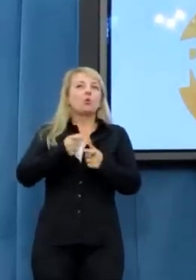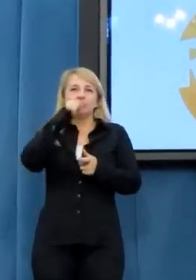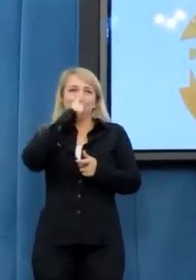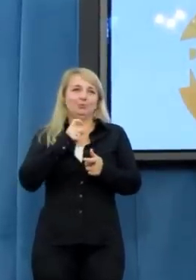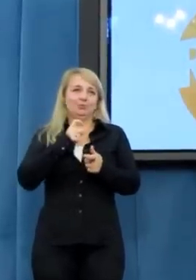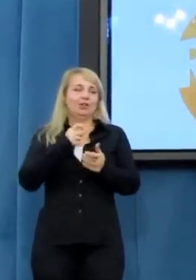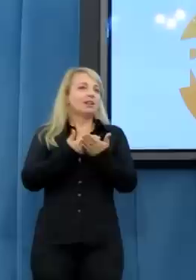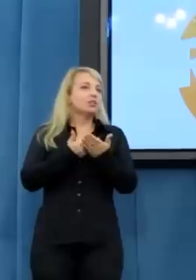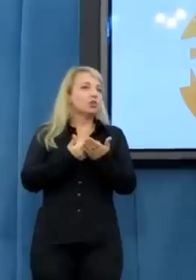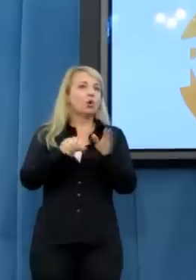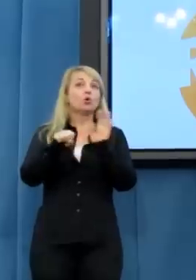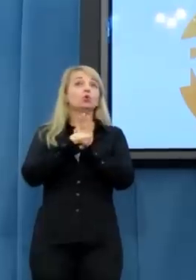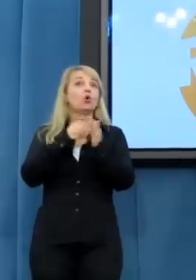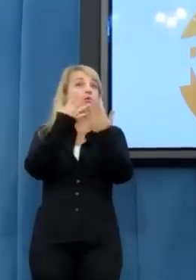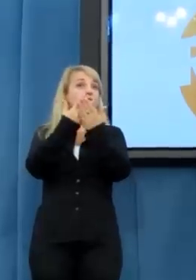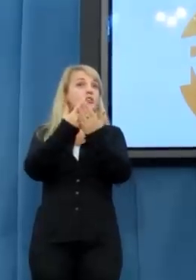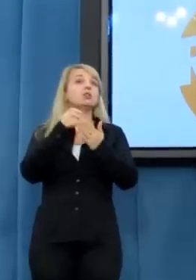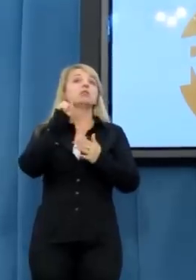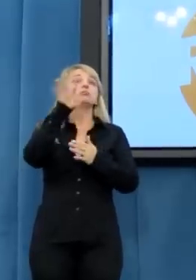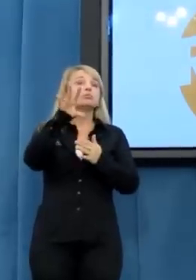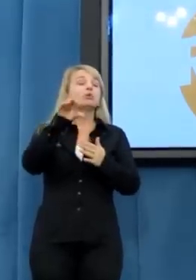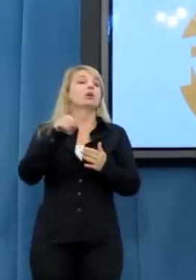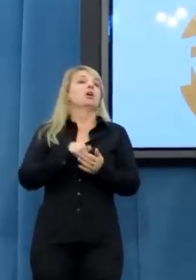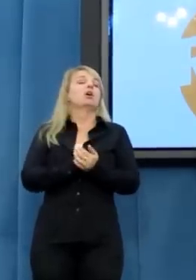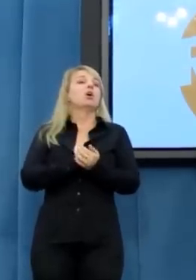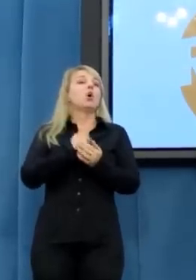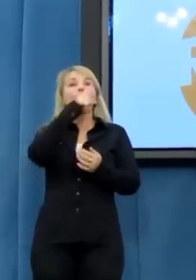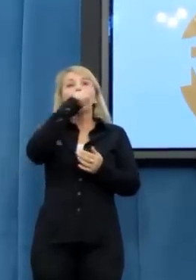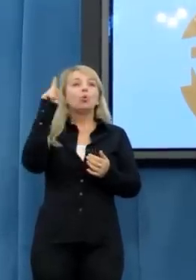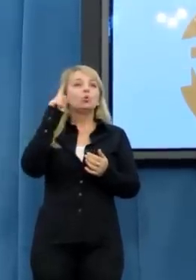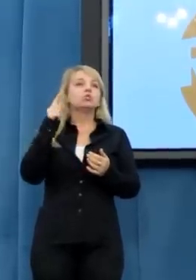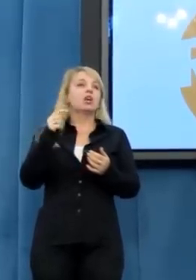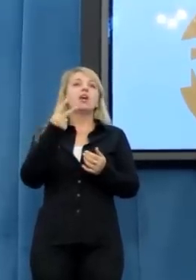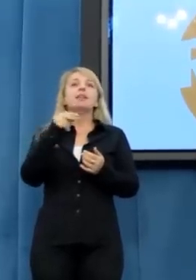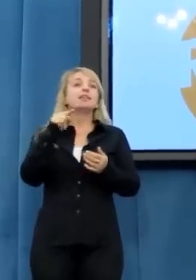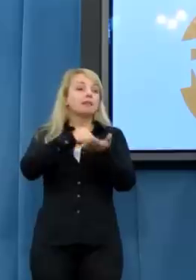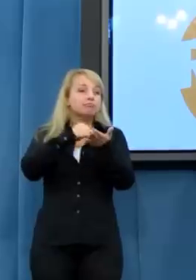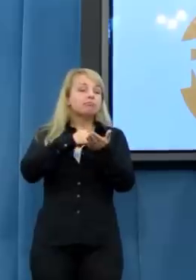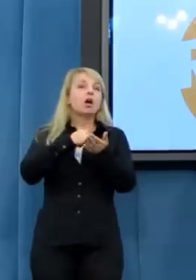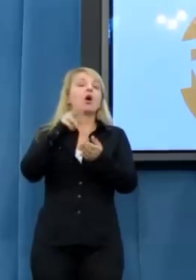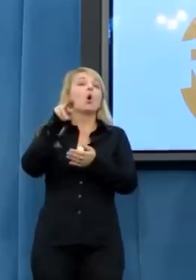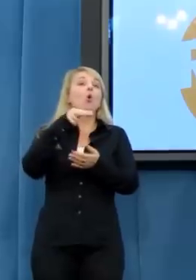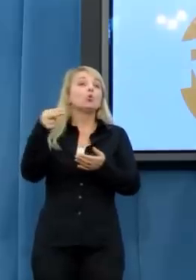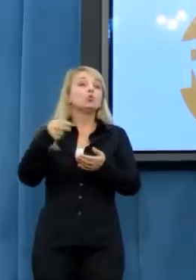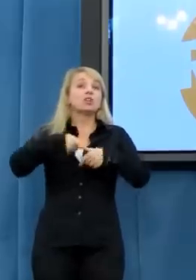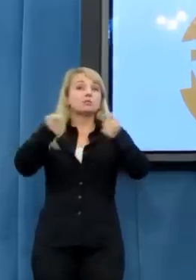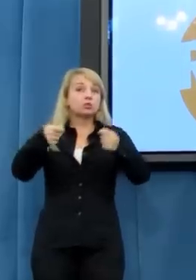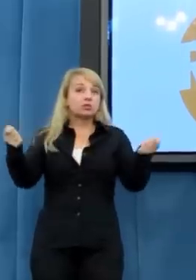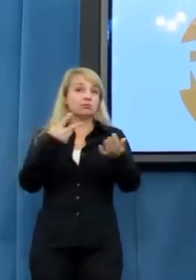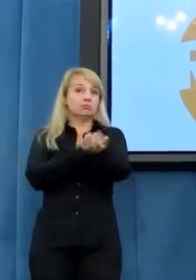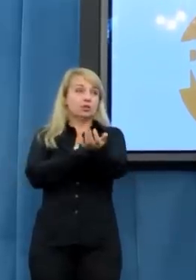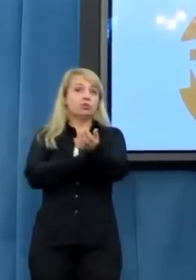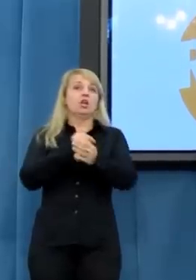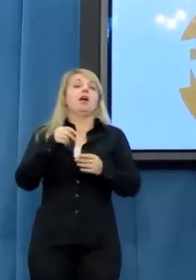źle, bo do więzienia trafiają nie te osoby, które powinny,